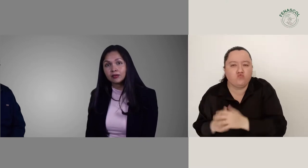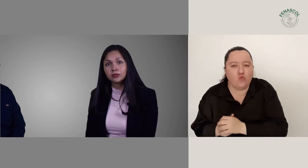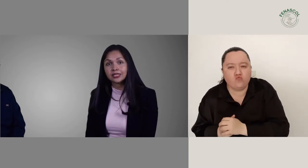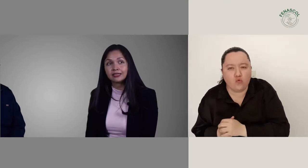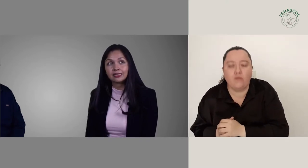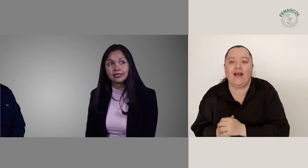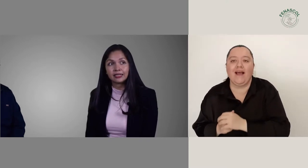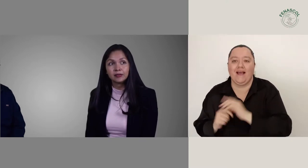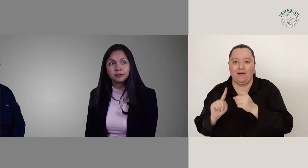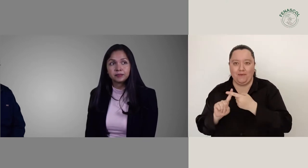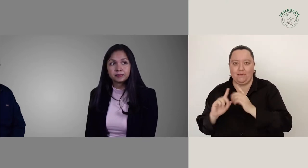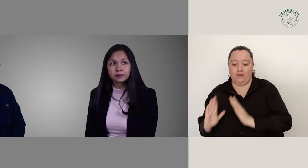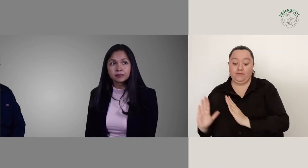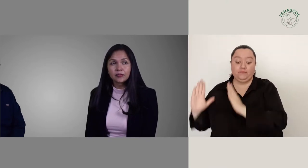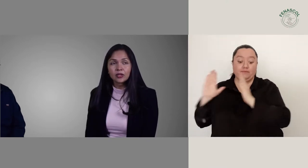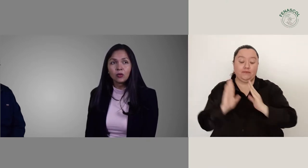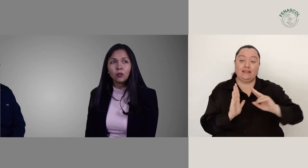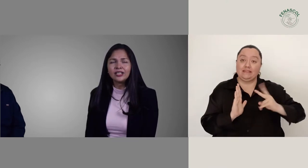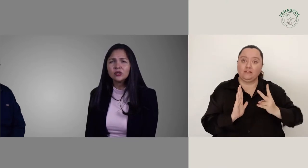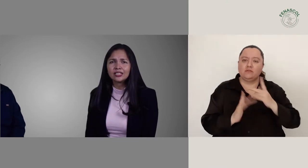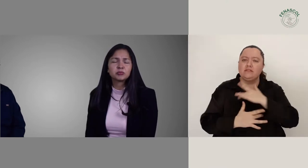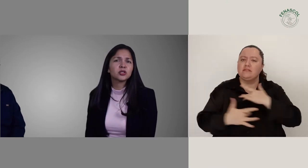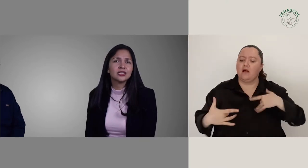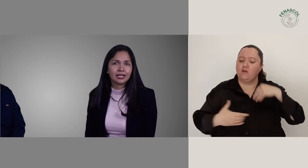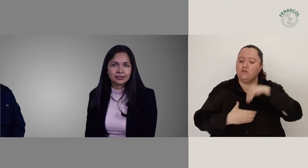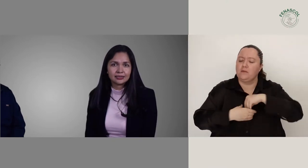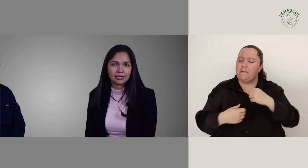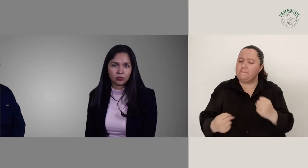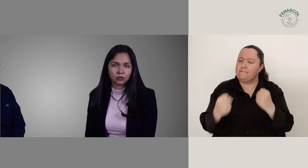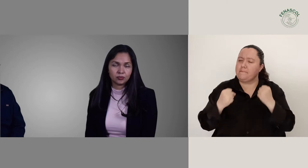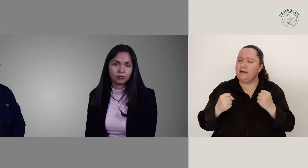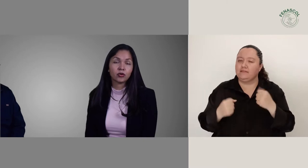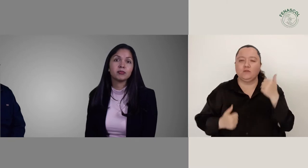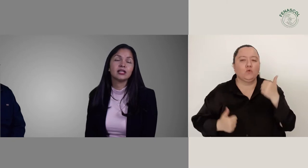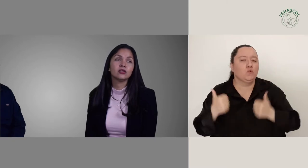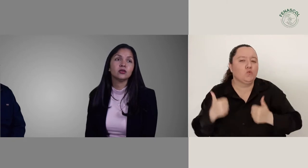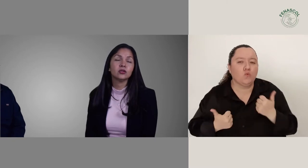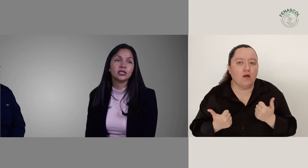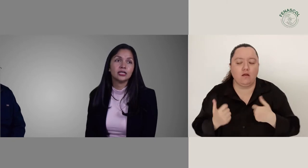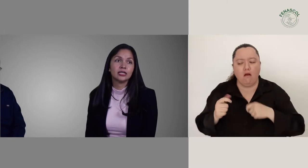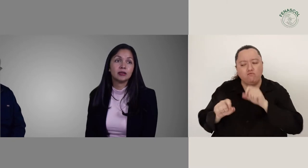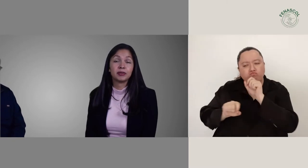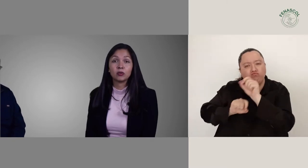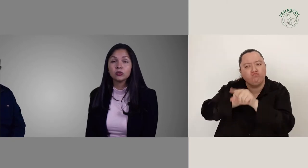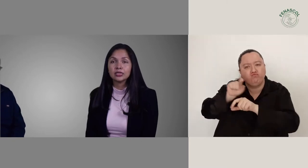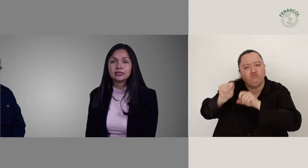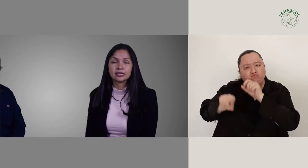busca entender cuáles son las prioridades de salud por medio de preguntas que